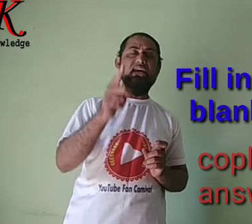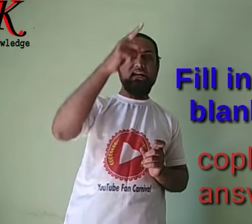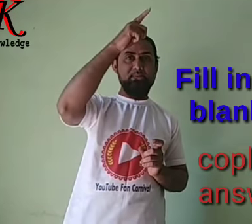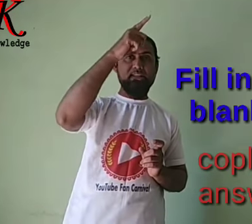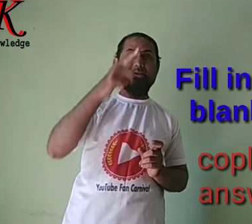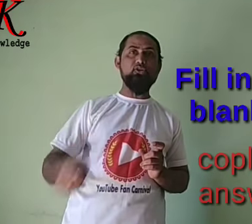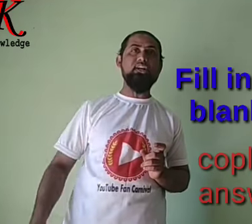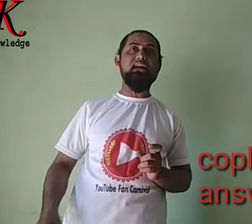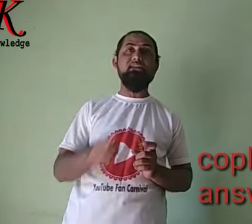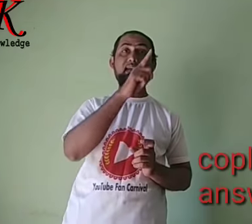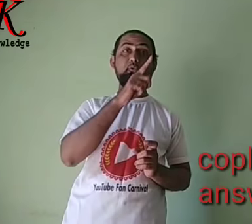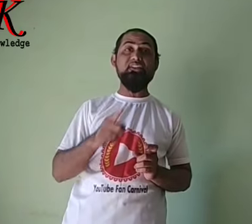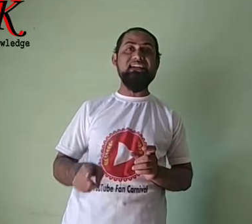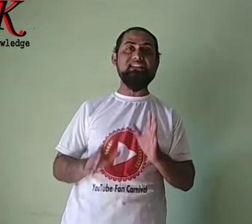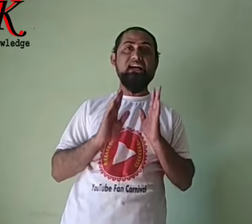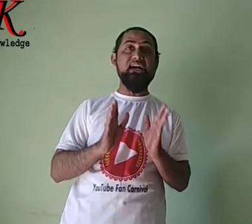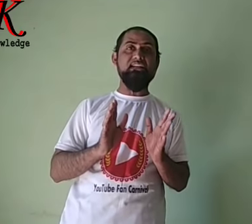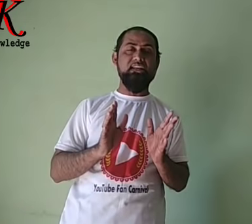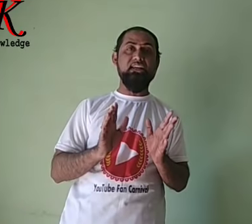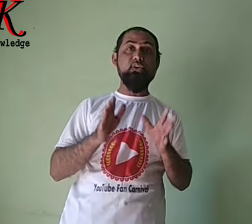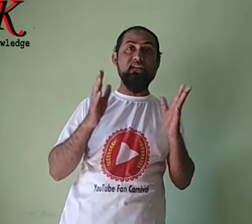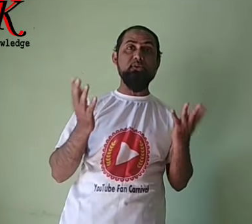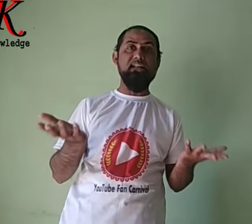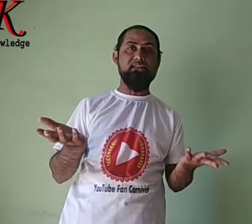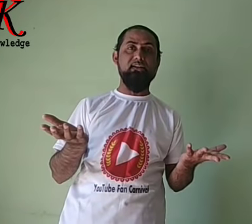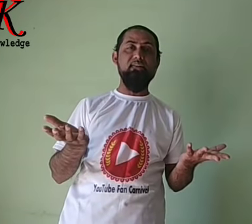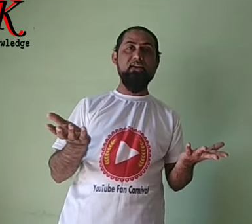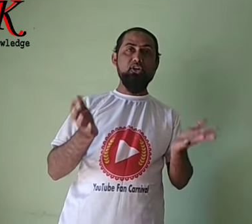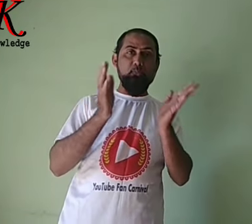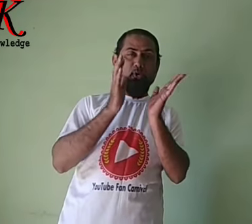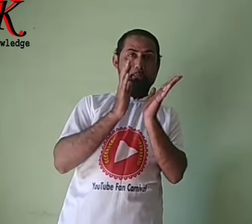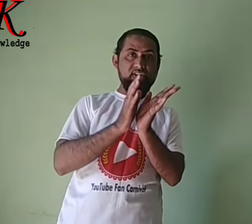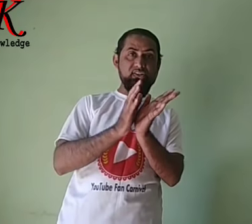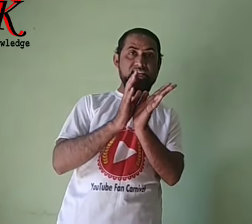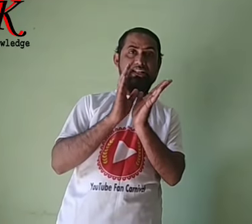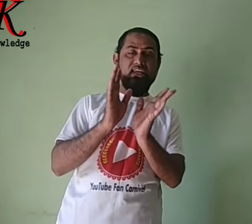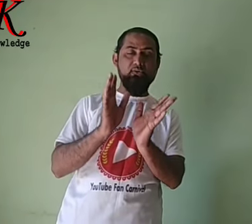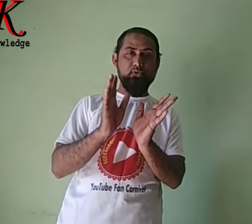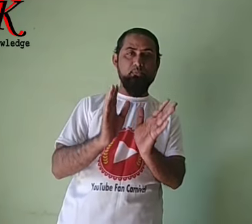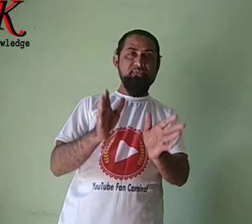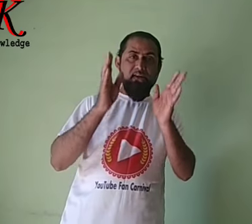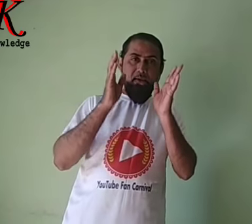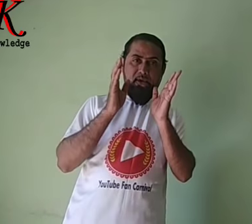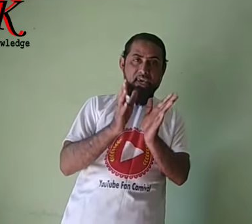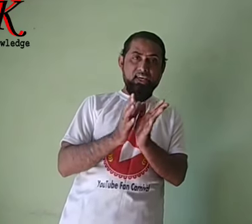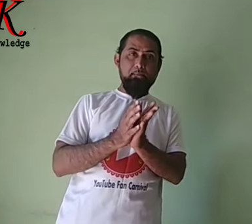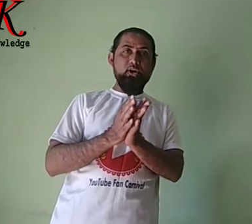हैं कई मर्तबा तो चेक करने वाले पूरी तरगी से card देते हैं क्योंकि अधूरा answer है तो पूरे प्रशन सहीं लिखिए उनको एक important